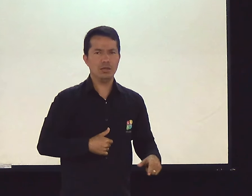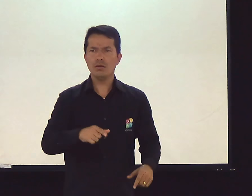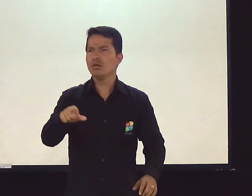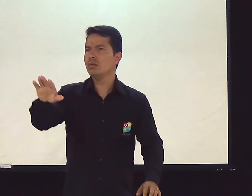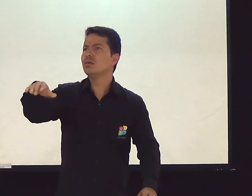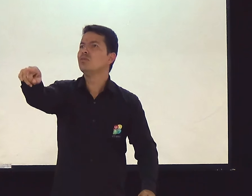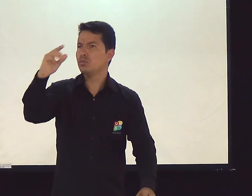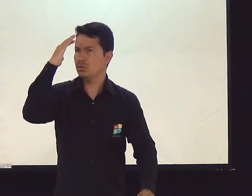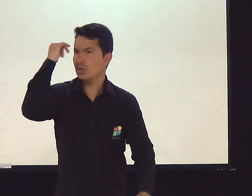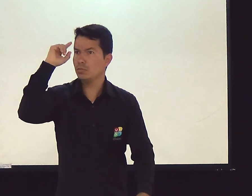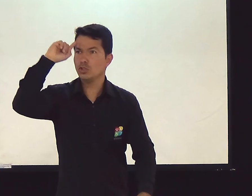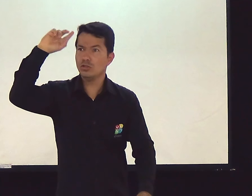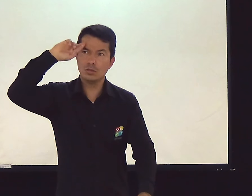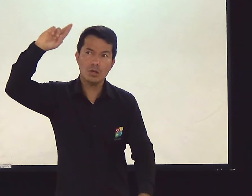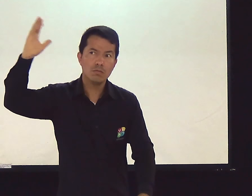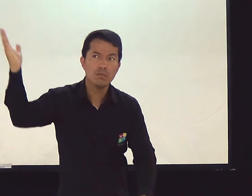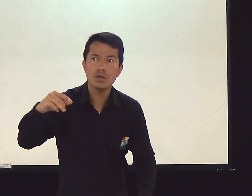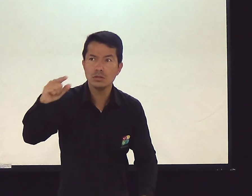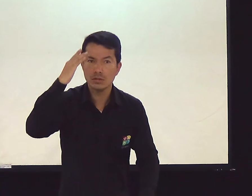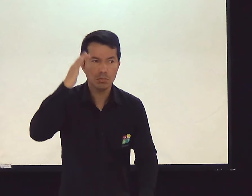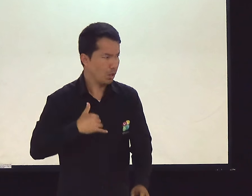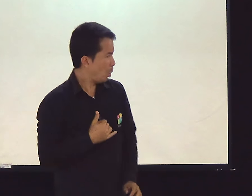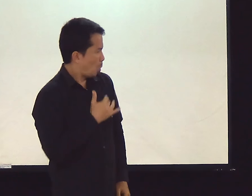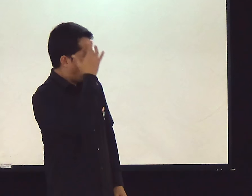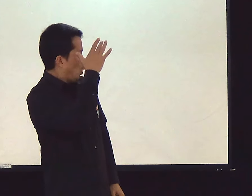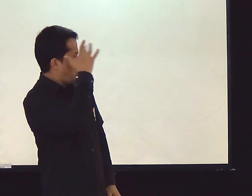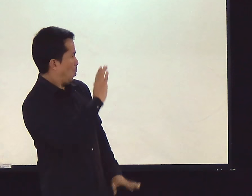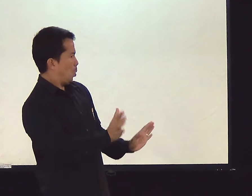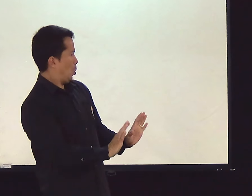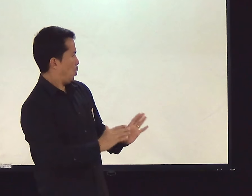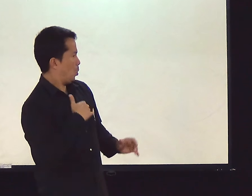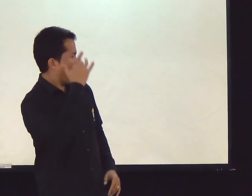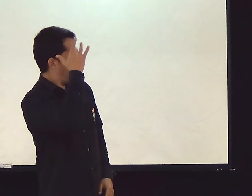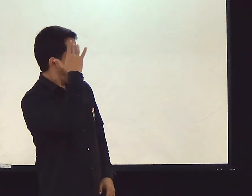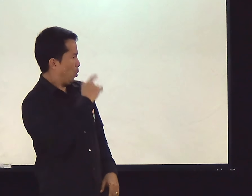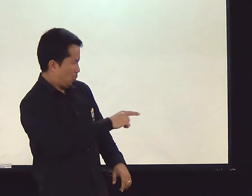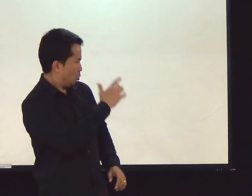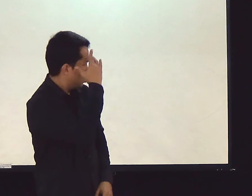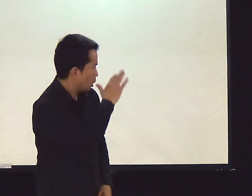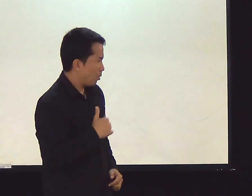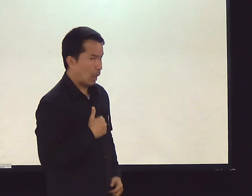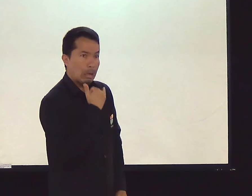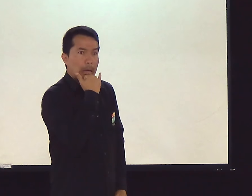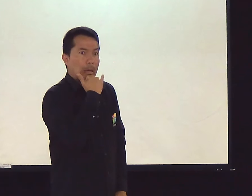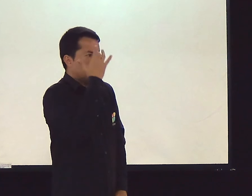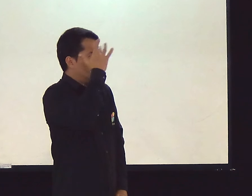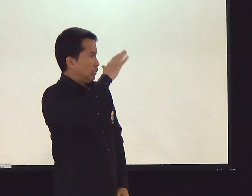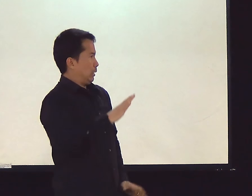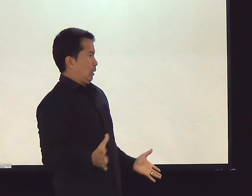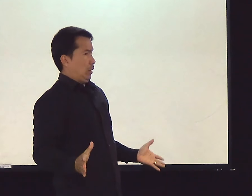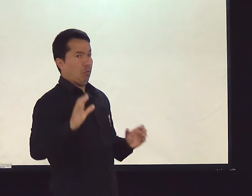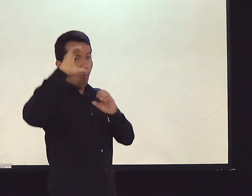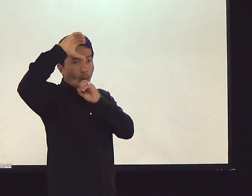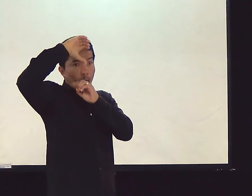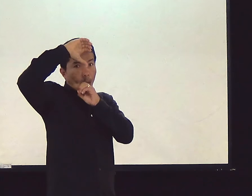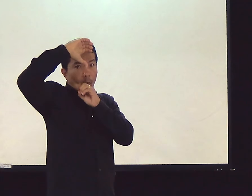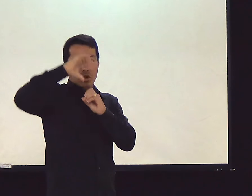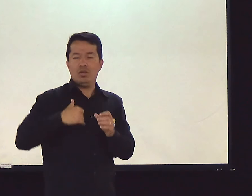funções, trabalham. Mas aí chega aquela dúvida. Ah, você sabe quando que o senhor volta? Não sei, você sabe? Eu não sei. Não falou